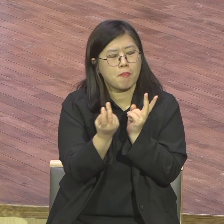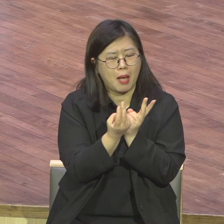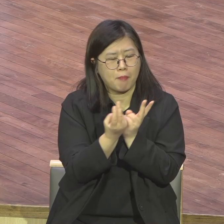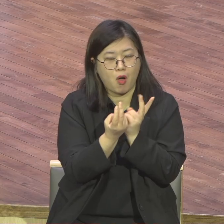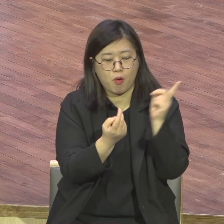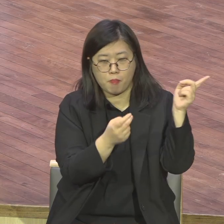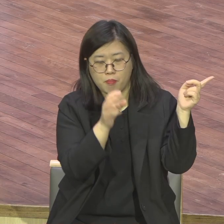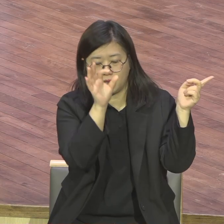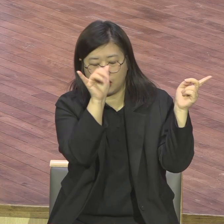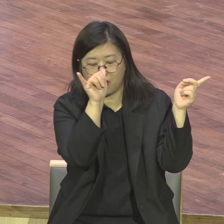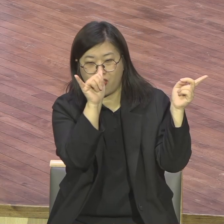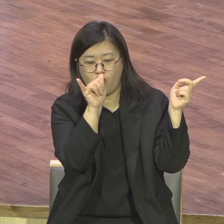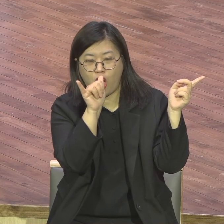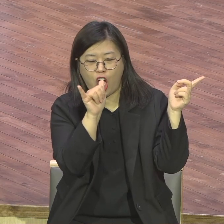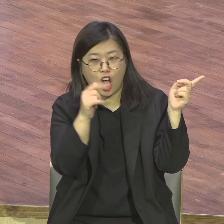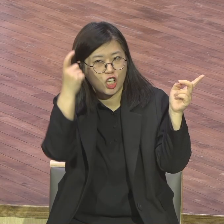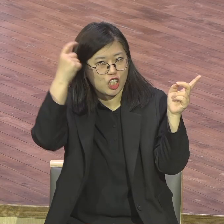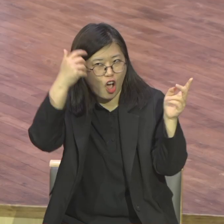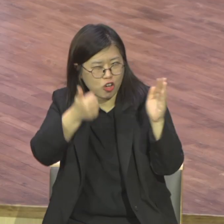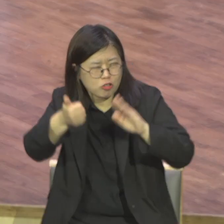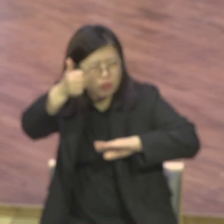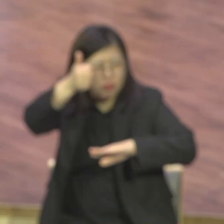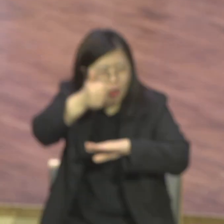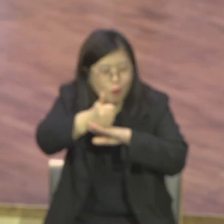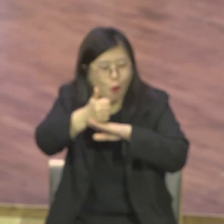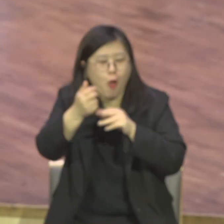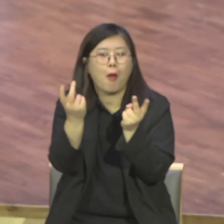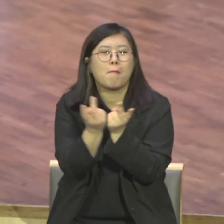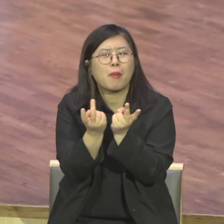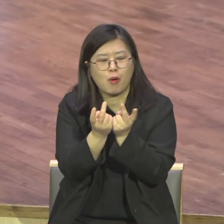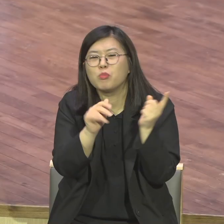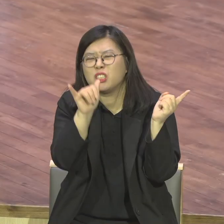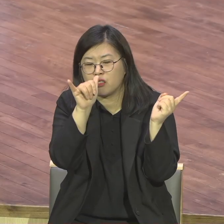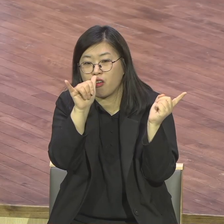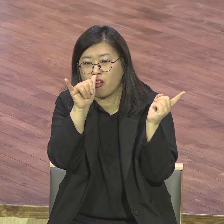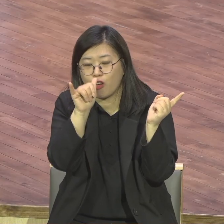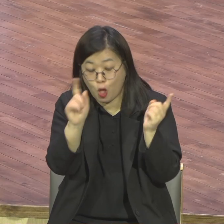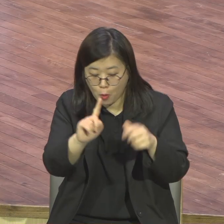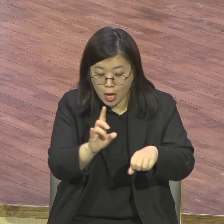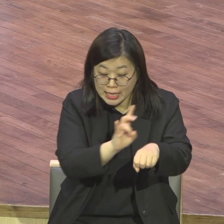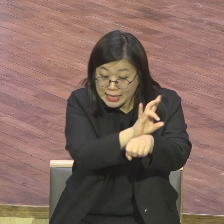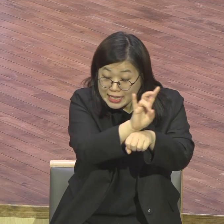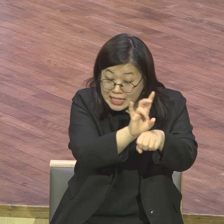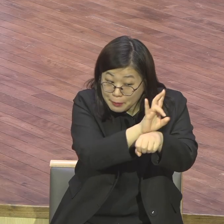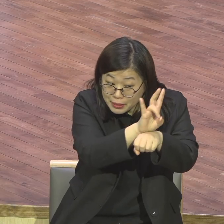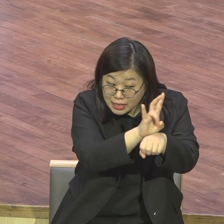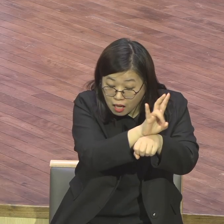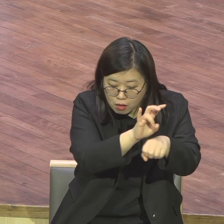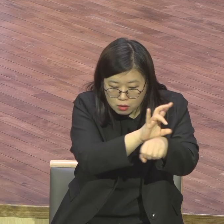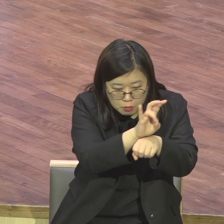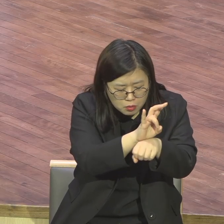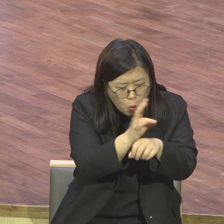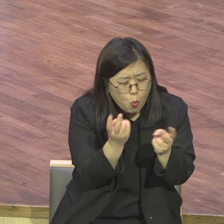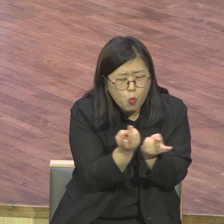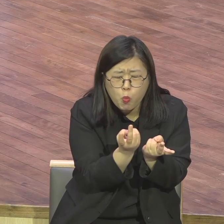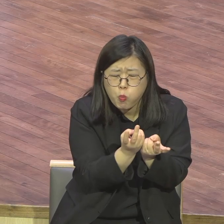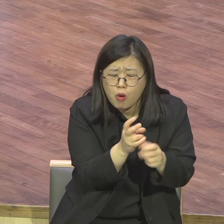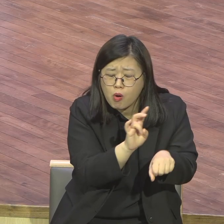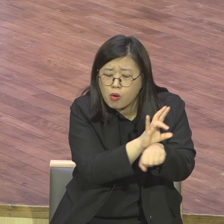어떻게 24 24를 어떻게 하느냐 이거 올인입니다. 올인 올인 올인 집중을